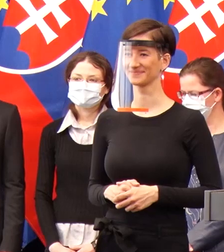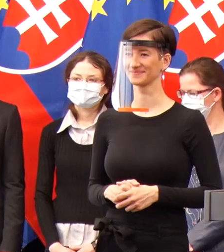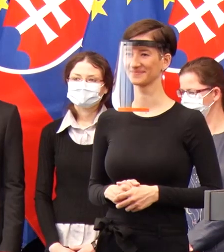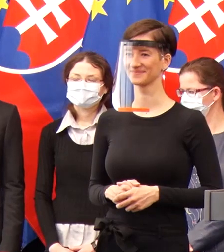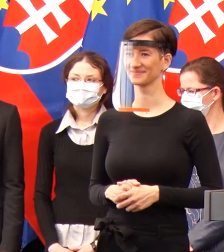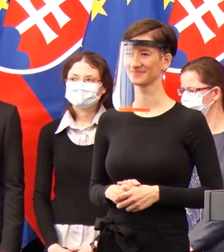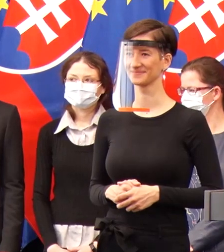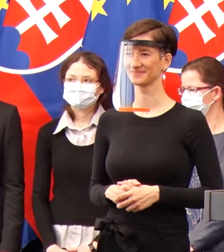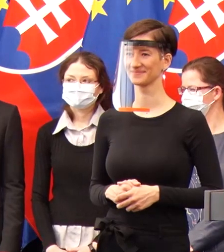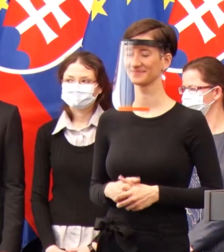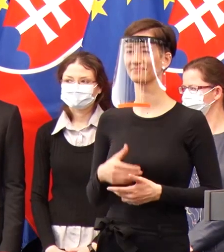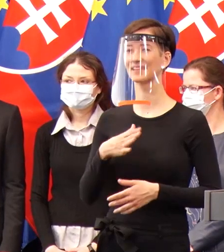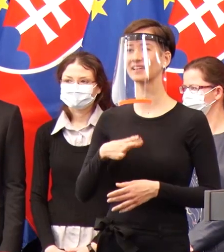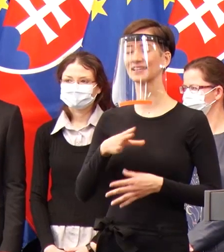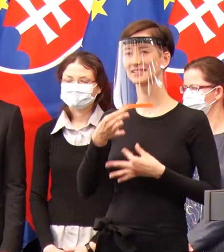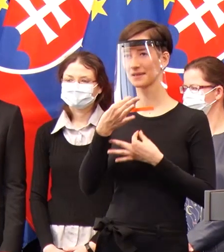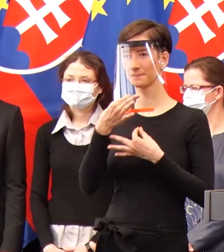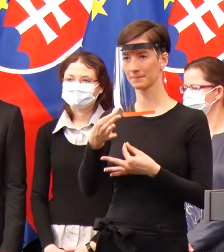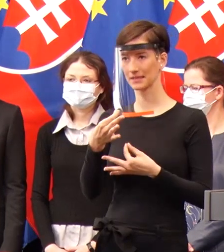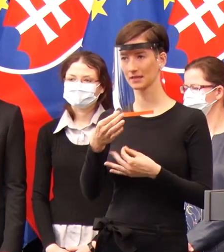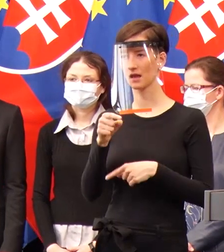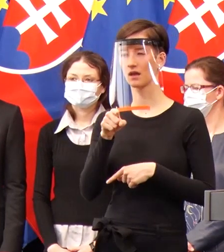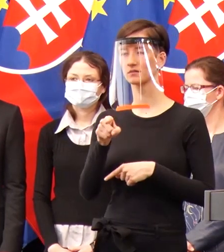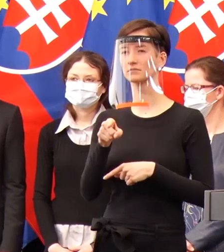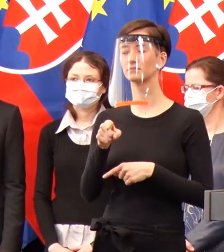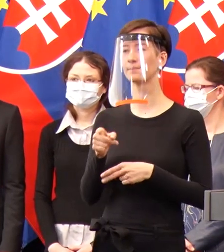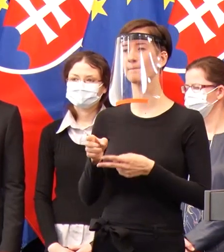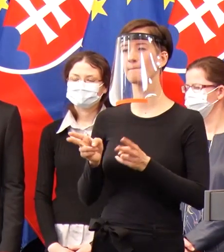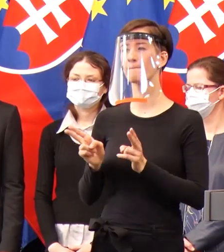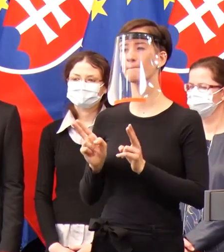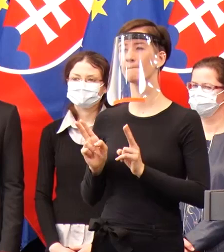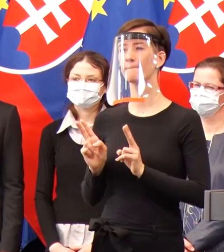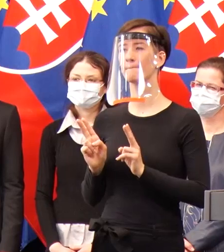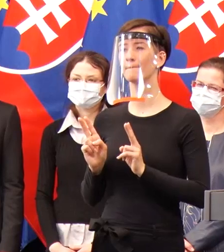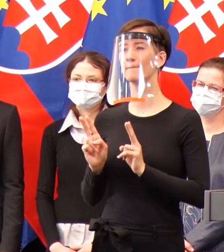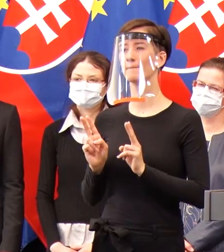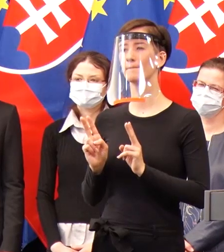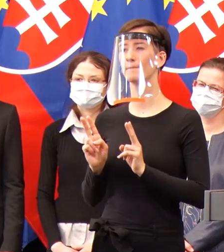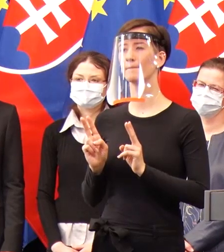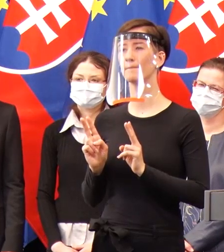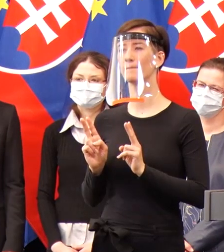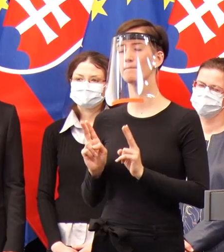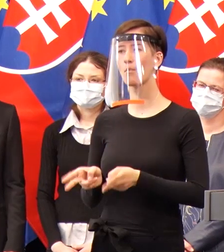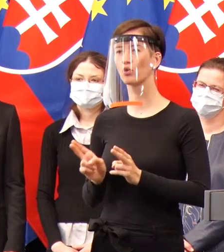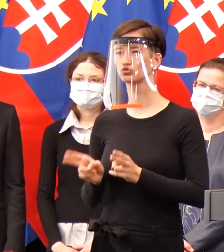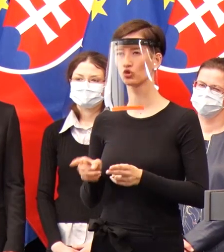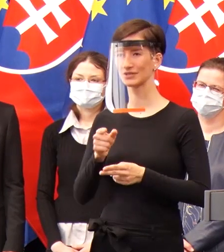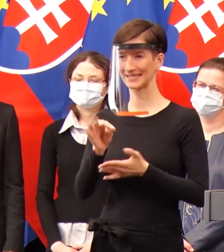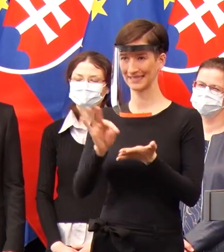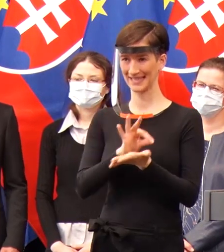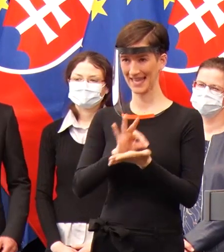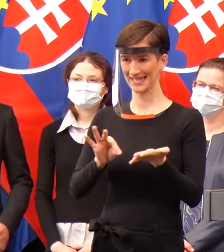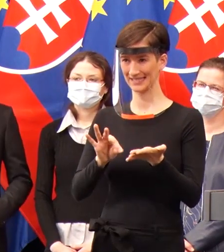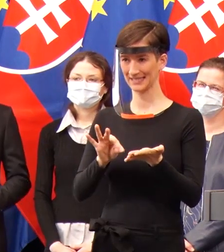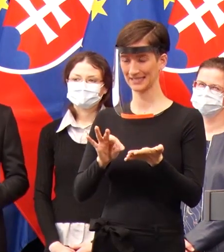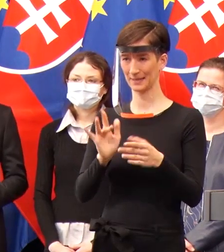spýtal, že ako vidíte možnosť, alebo aké sú výhliadky na spätné testovanie protilátok, to znamená určenie toho, či